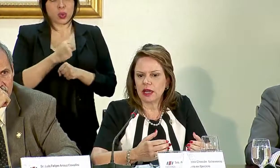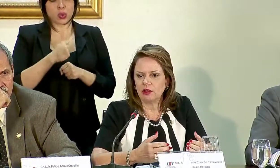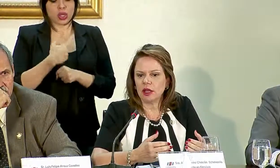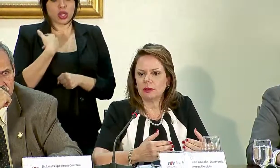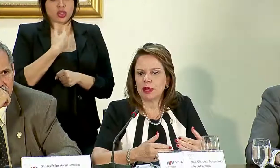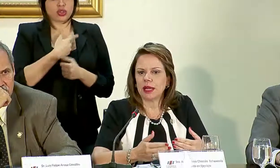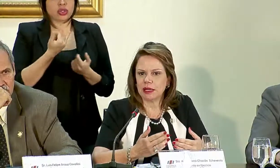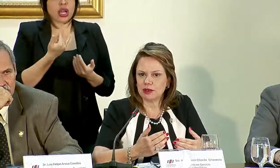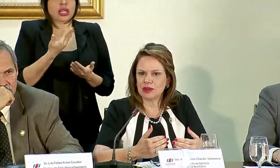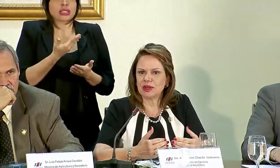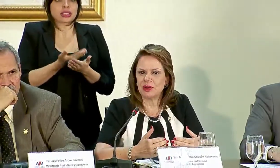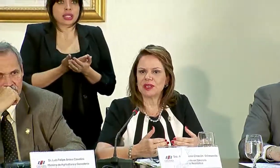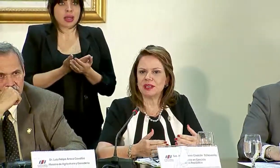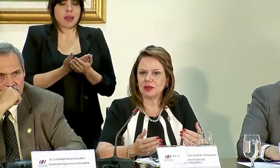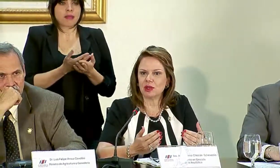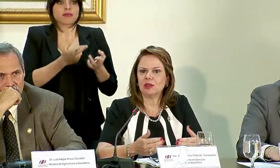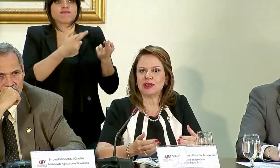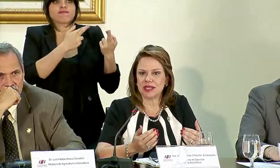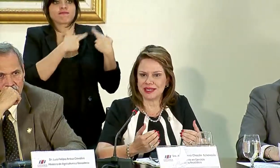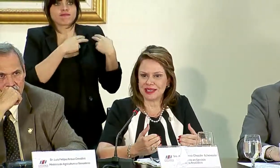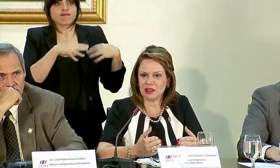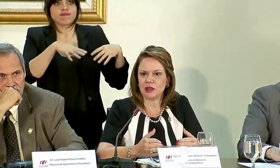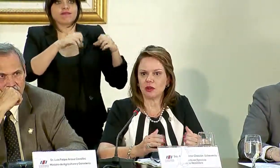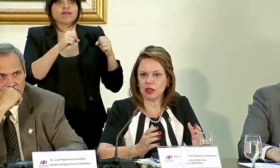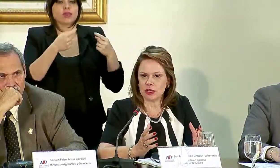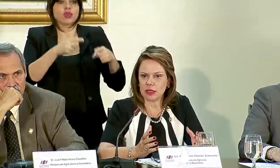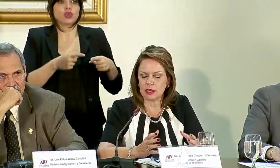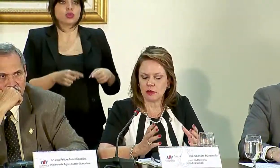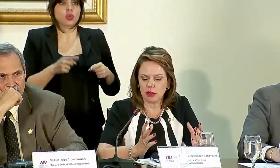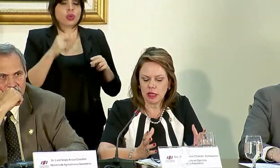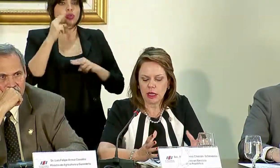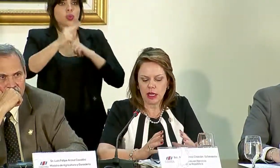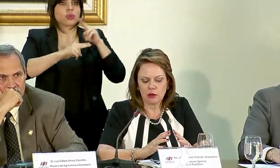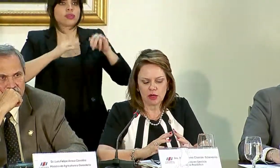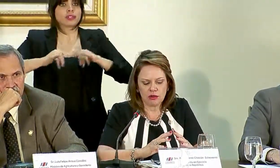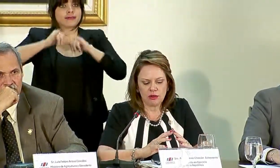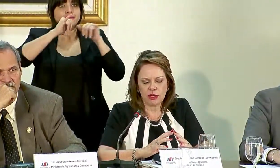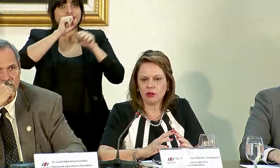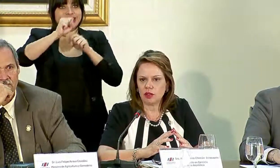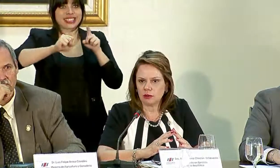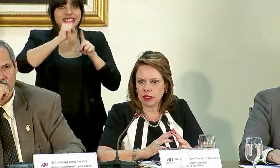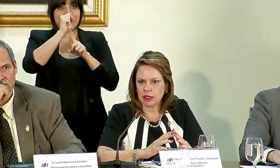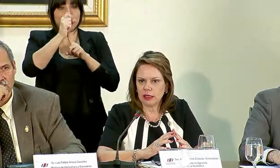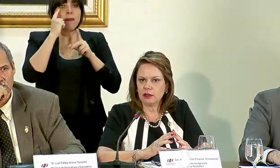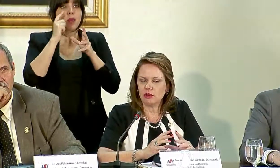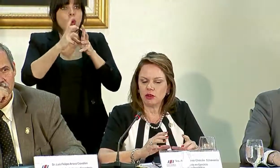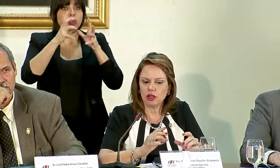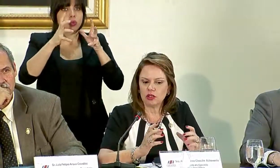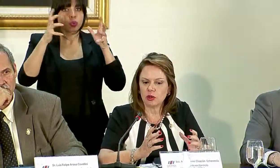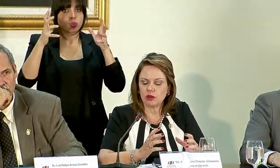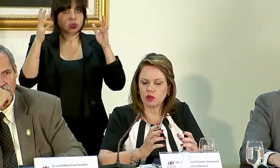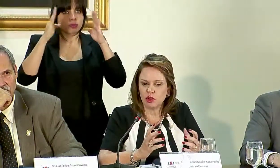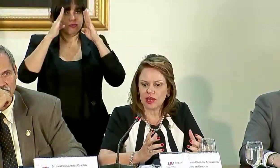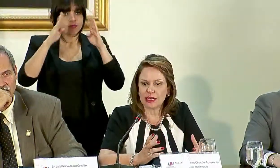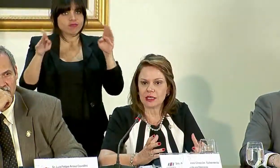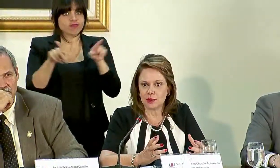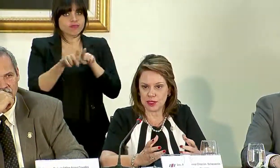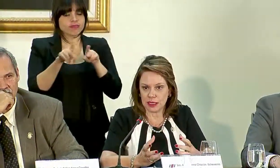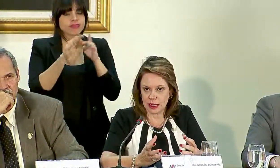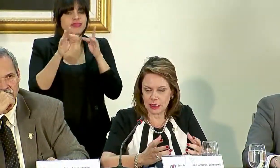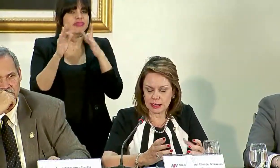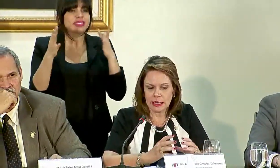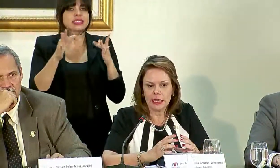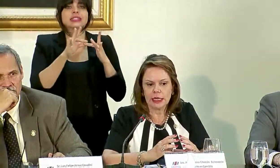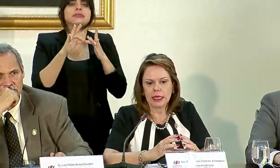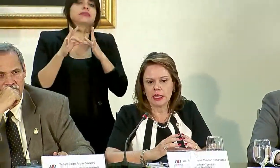hemos llegado a pagar las consecuencias de una universalización del sistema en un crecimiento también de la atención y sobre todo en las